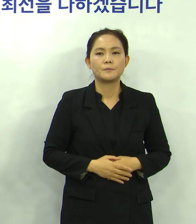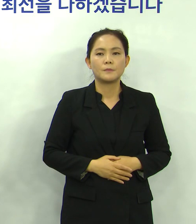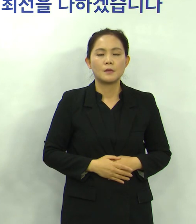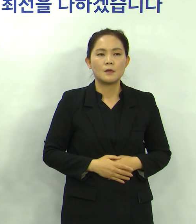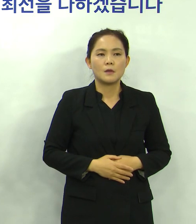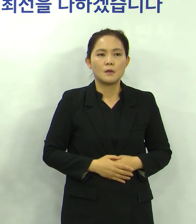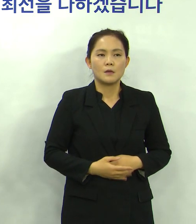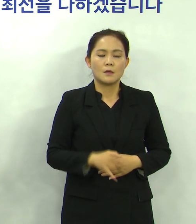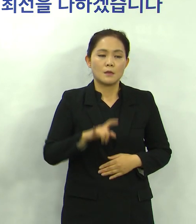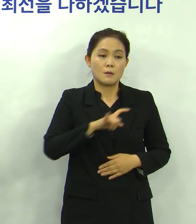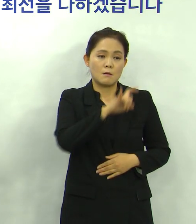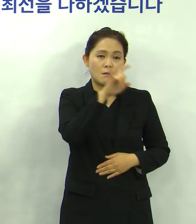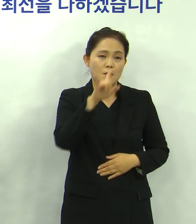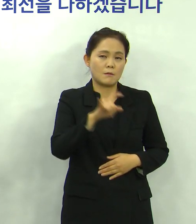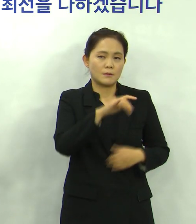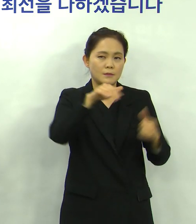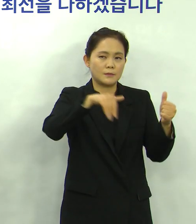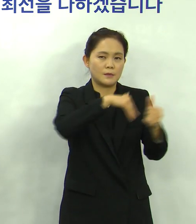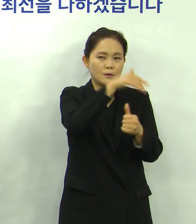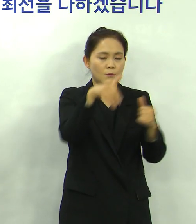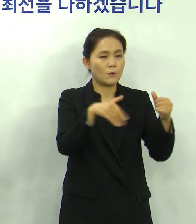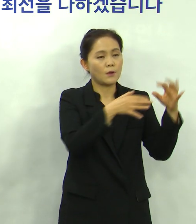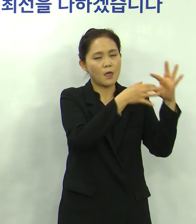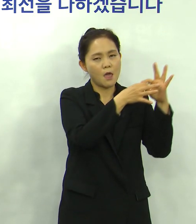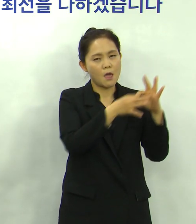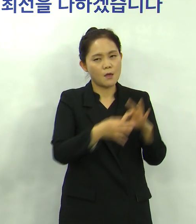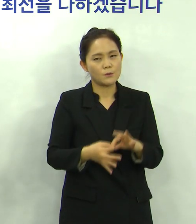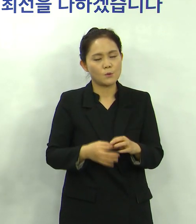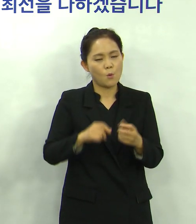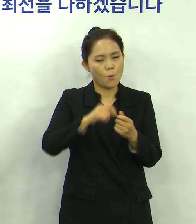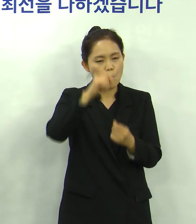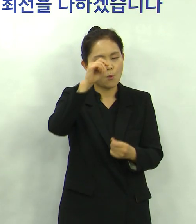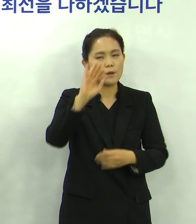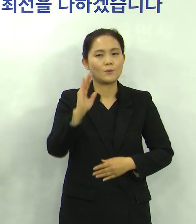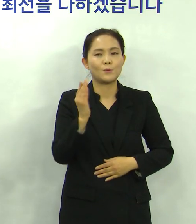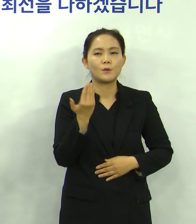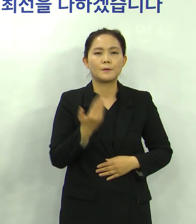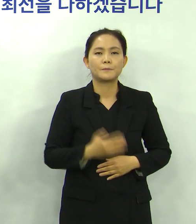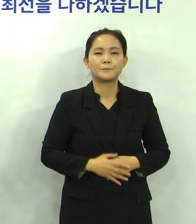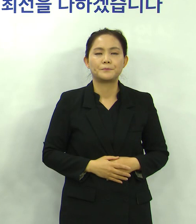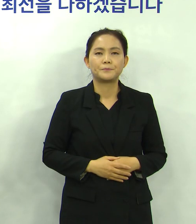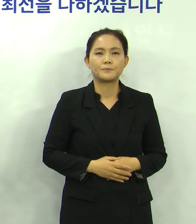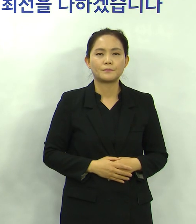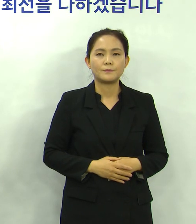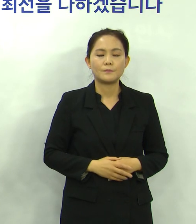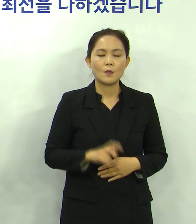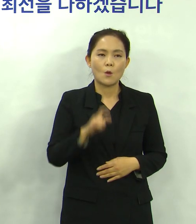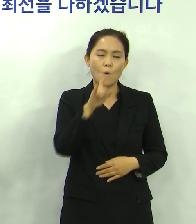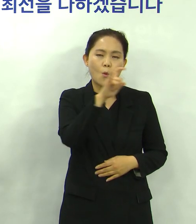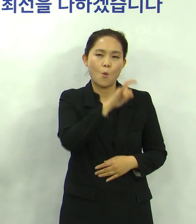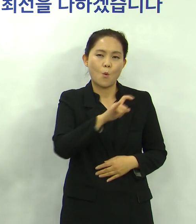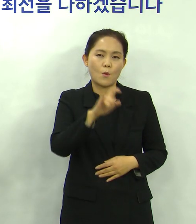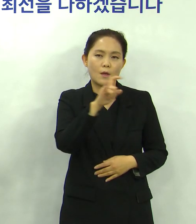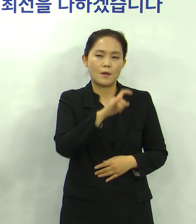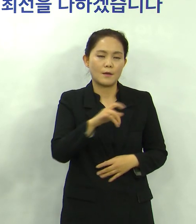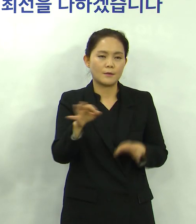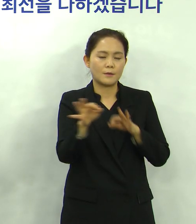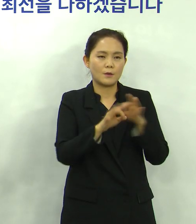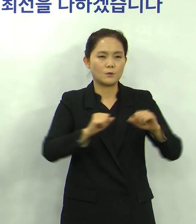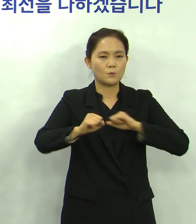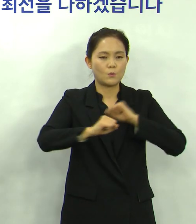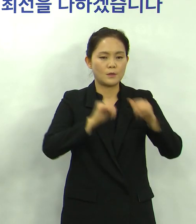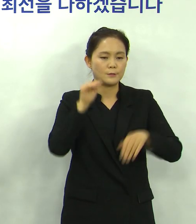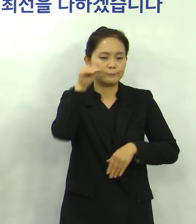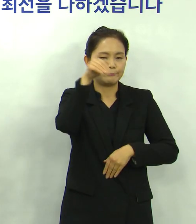비정상적인 상황을 이어온 게 그만큼 오래됐다는 뜻이기도 합니다 코로나19로 경제활동이